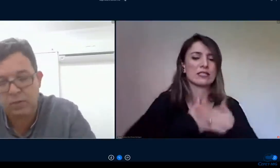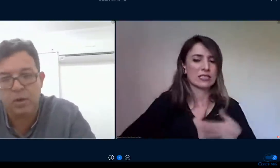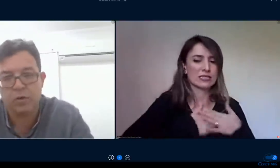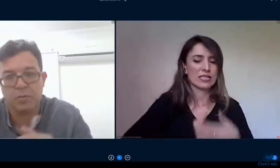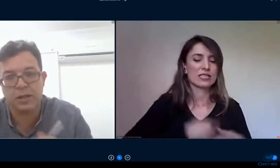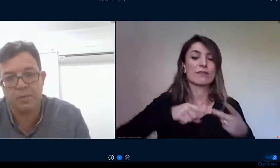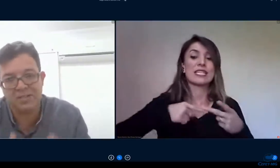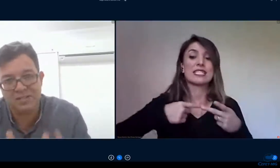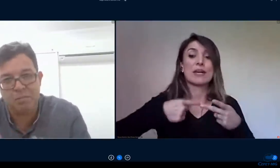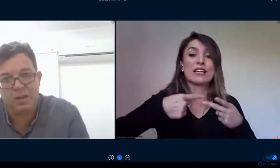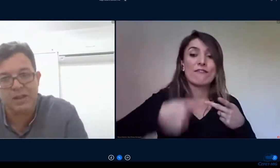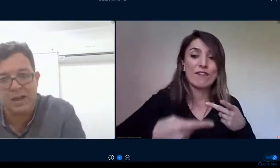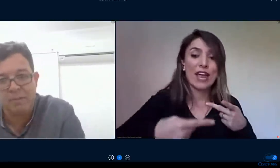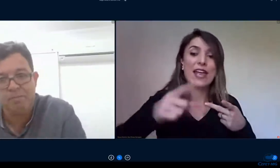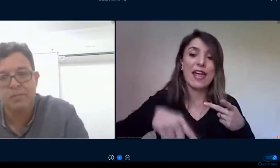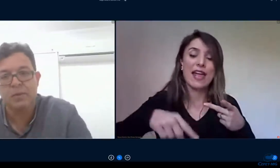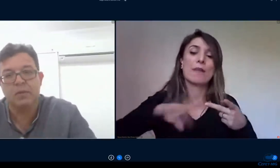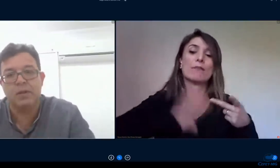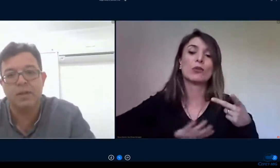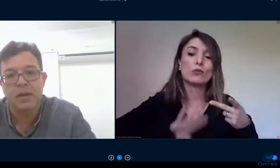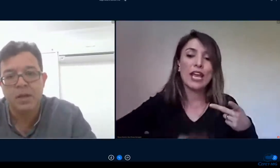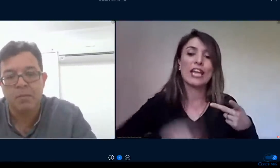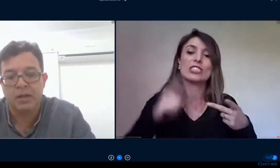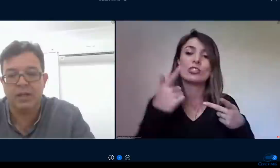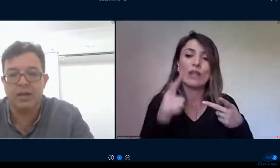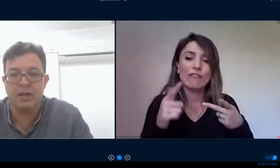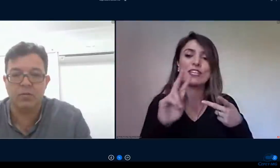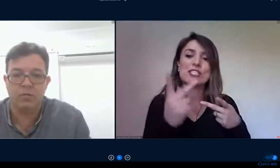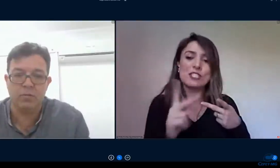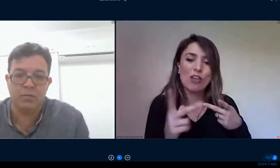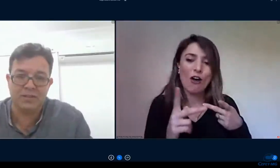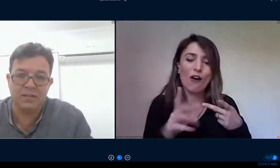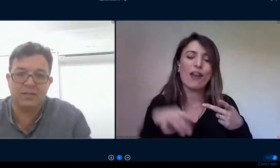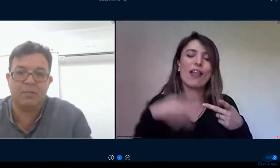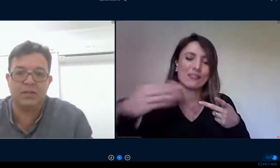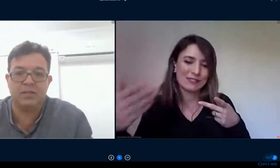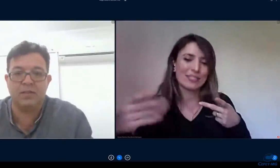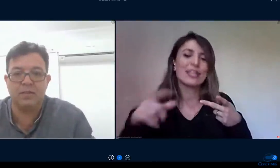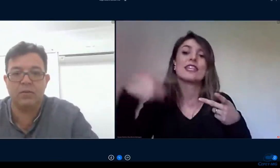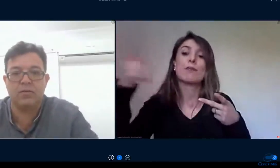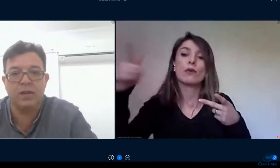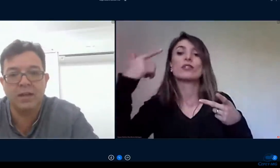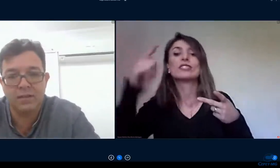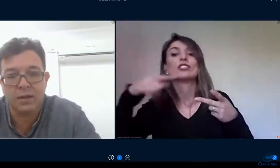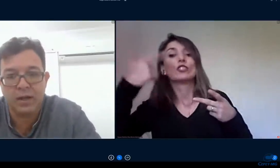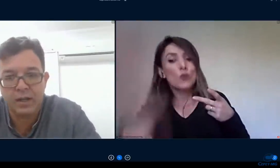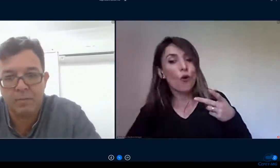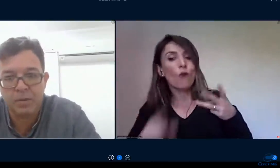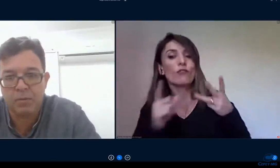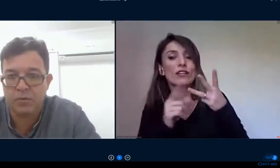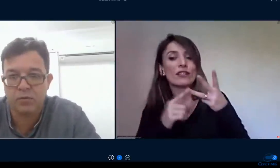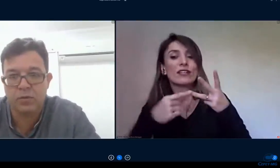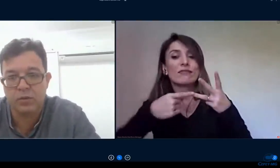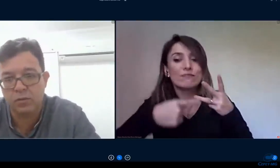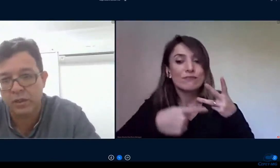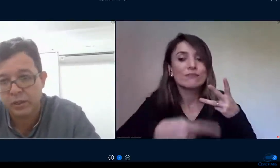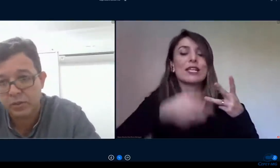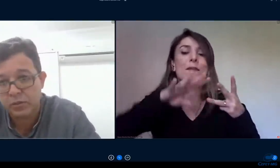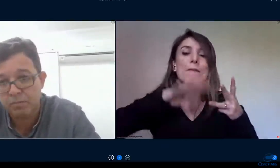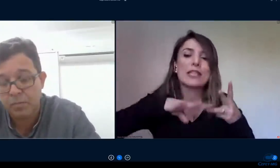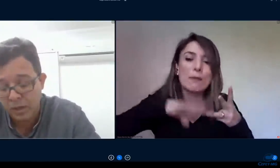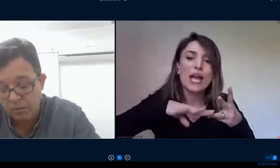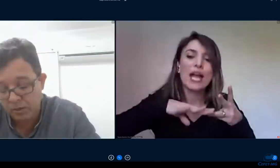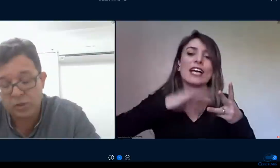organização em blocos para que? para disciplinar né para criar uma sistematização que ficasse clara para professor e